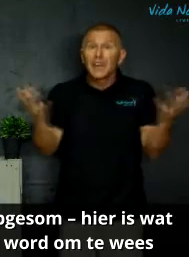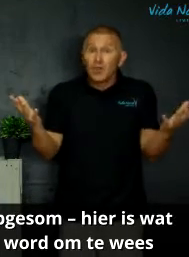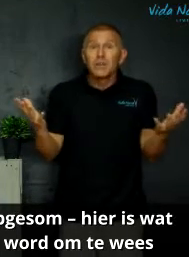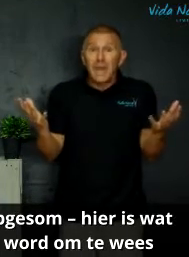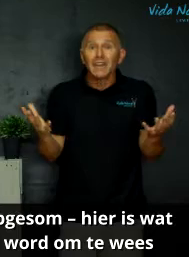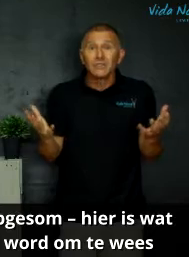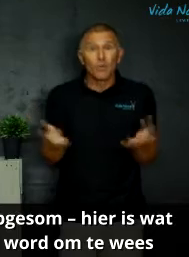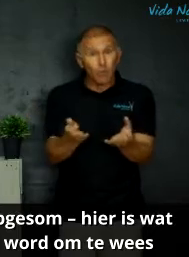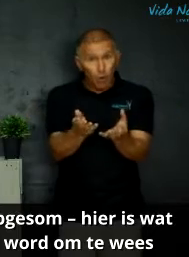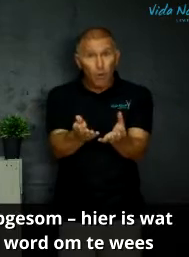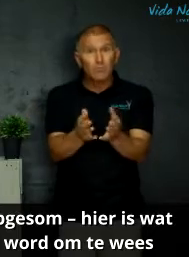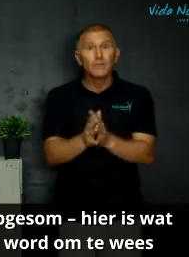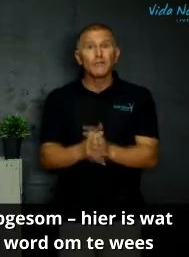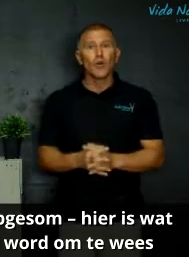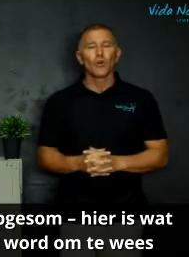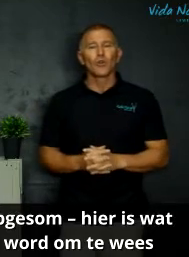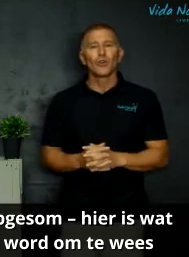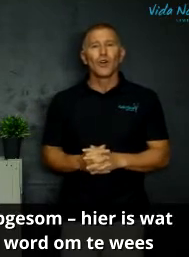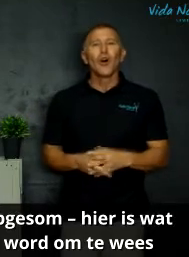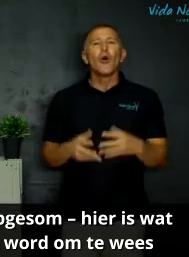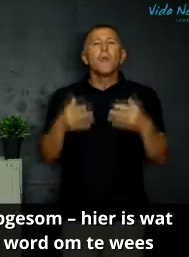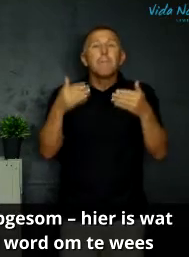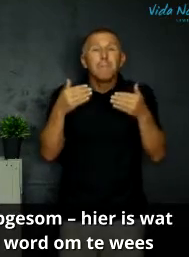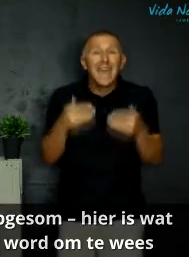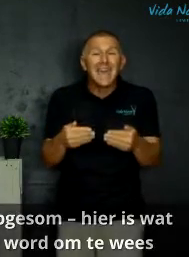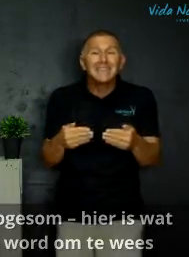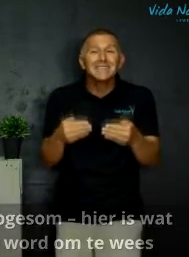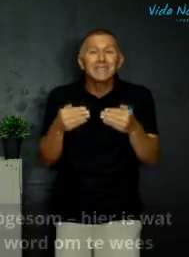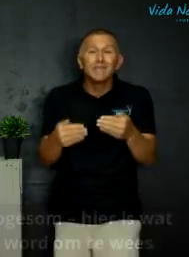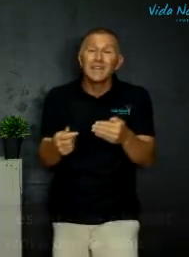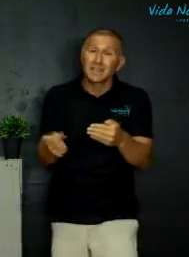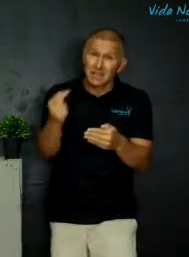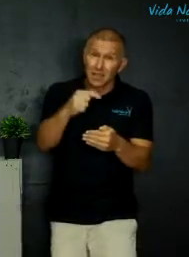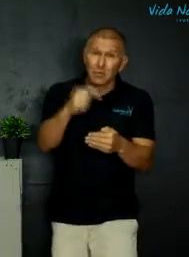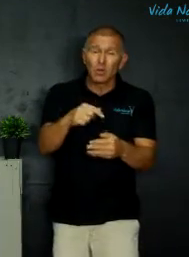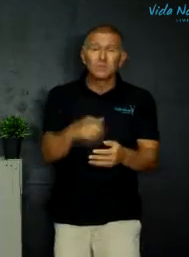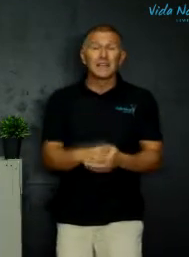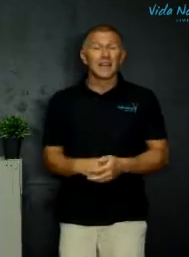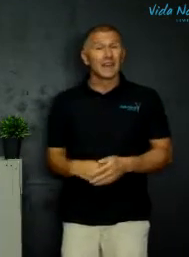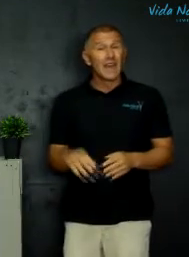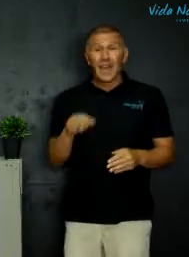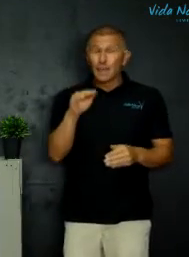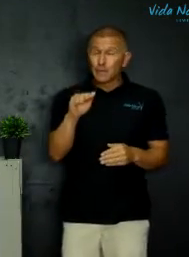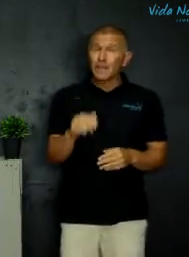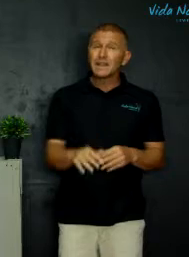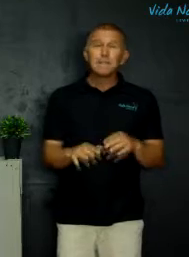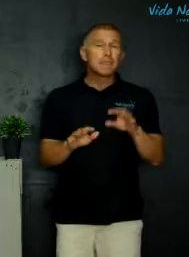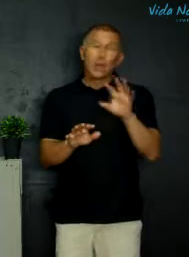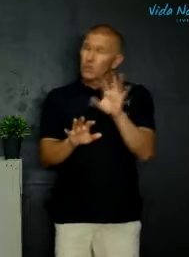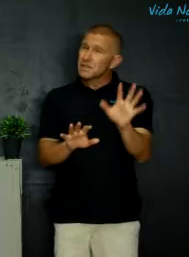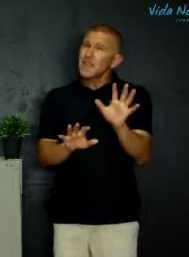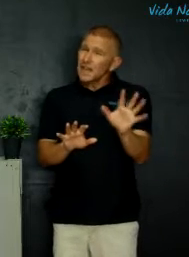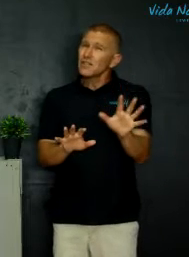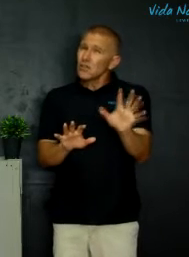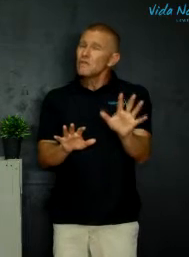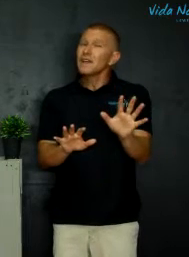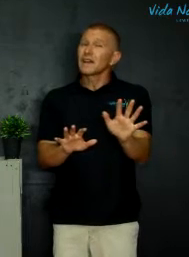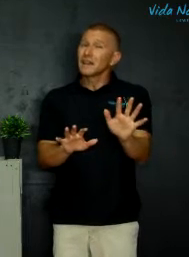hy nou die mensdom om om te volg om mens te wees door by om te lewe en vriende kom ons sê net gegeweer